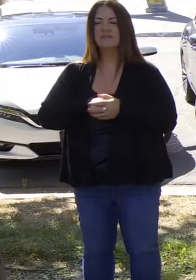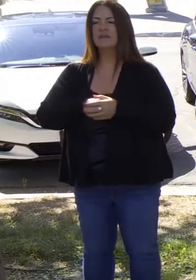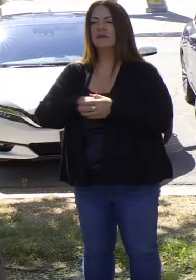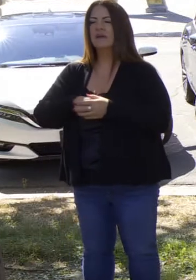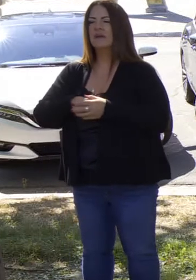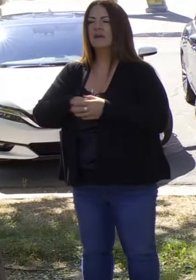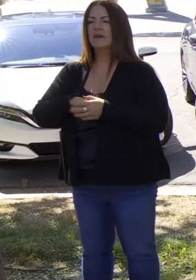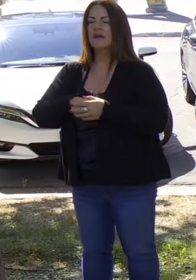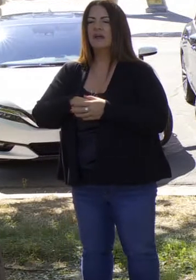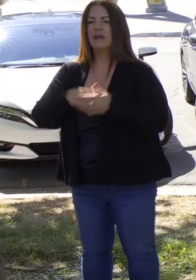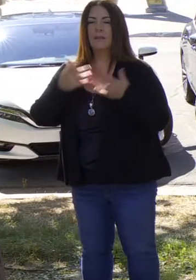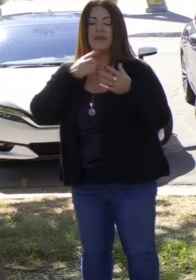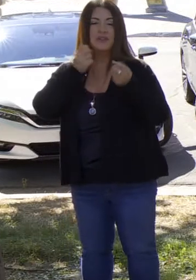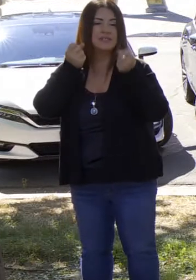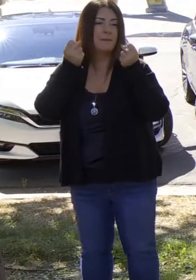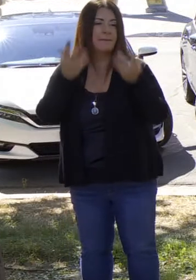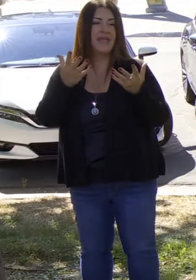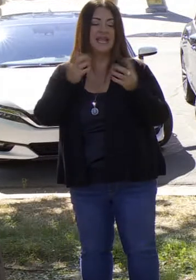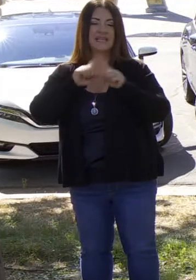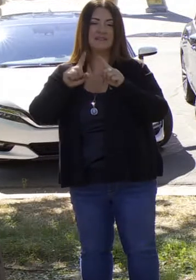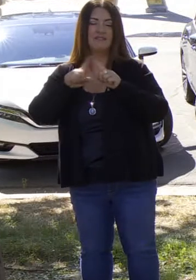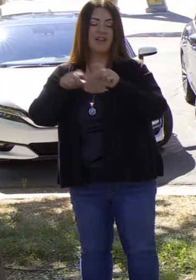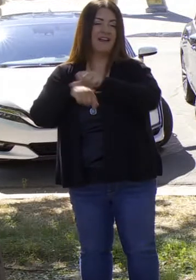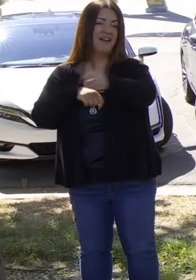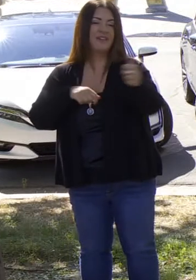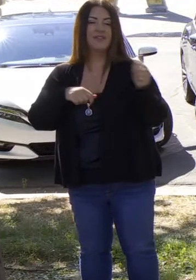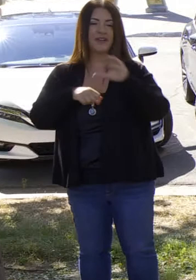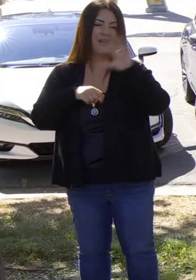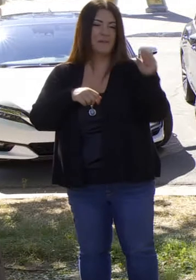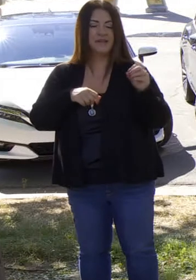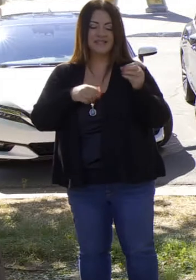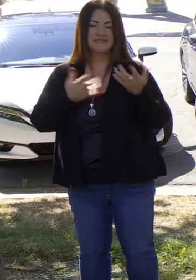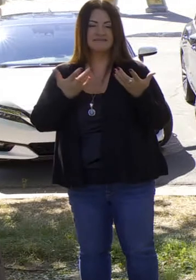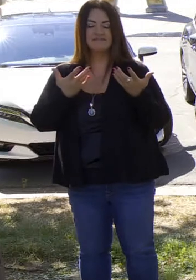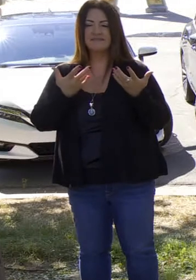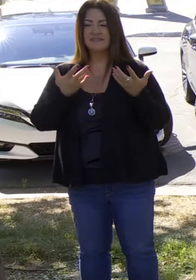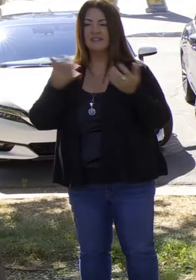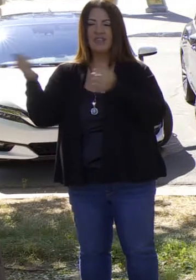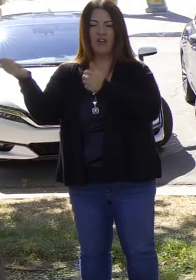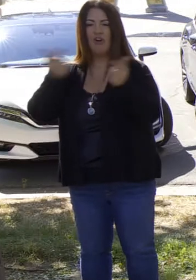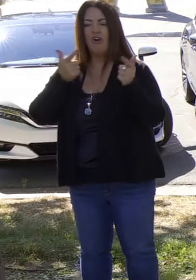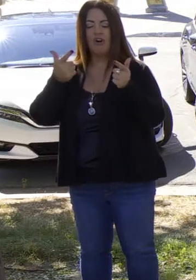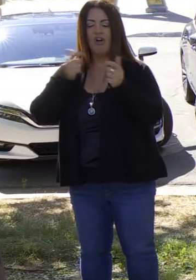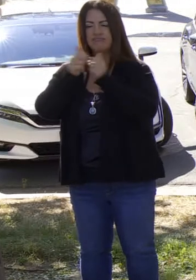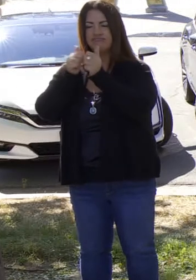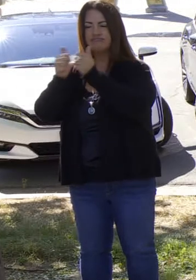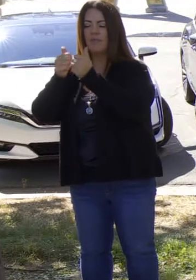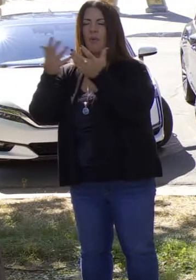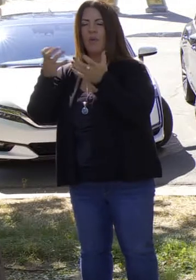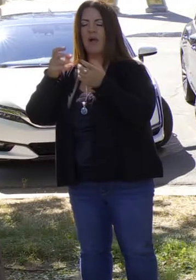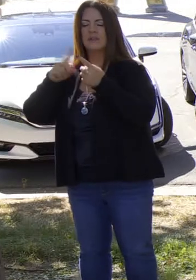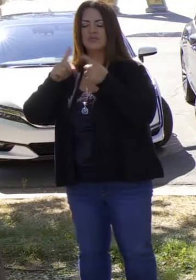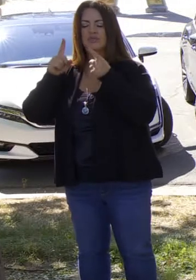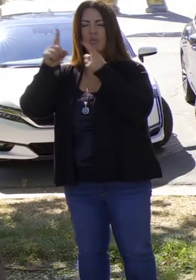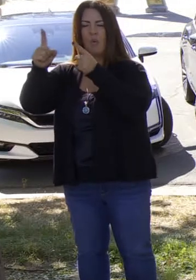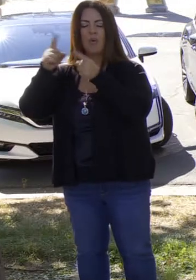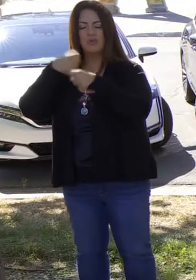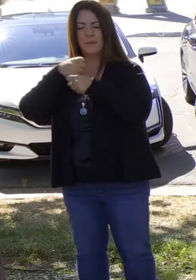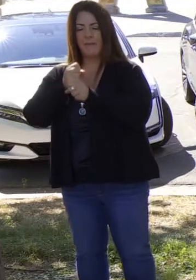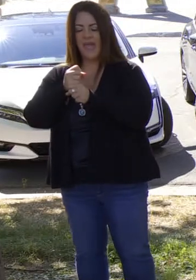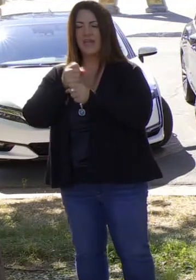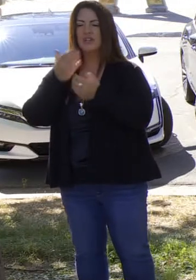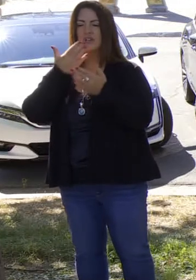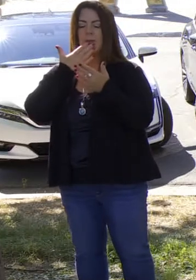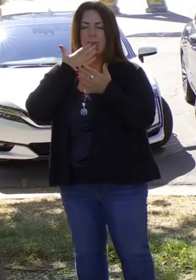Eso es un fabricante. Pero hay una carrera de crear el vehículo electrónico